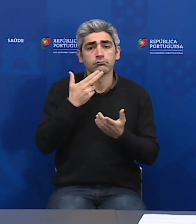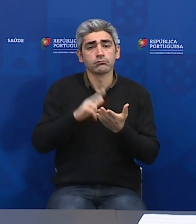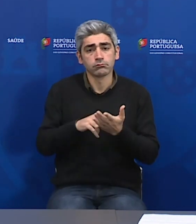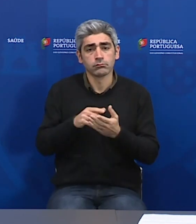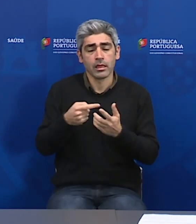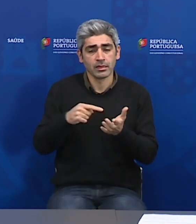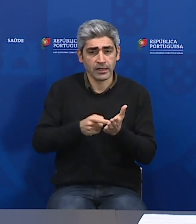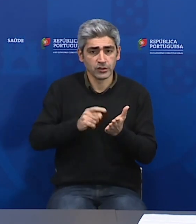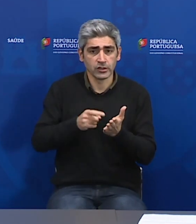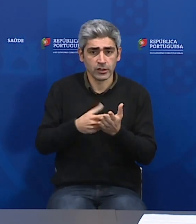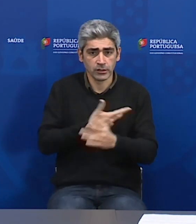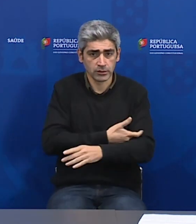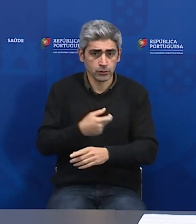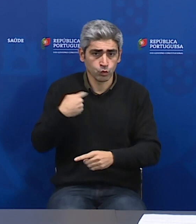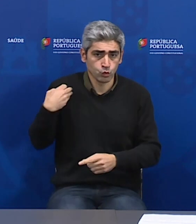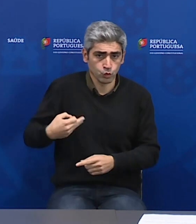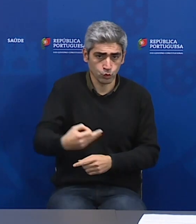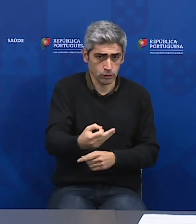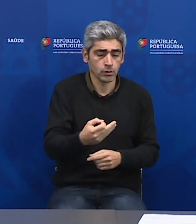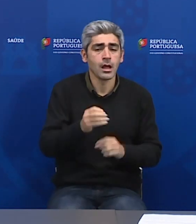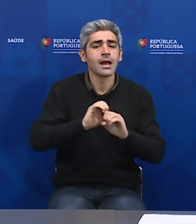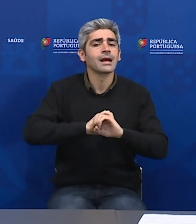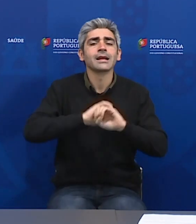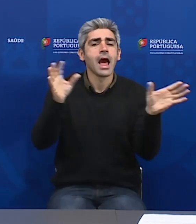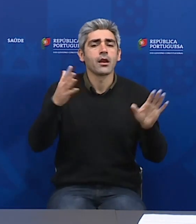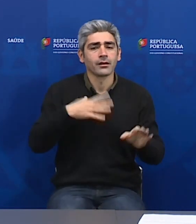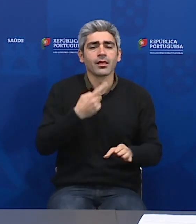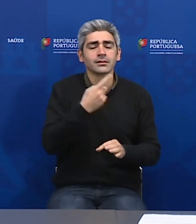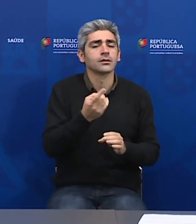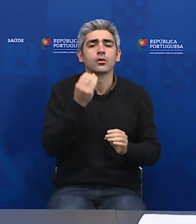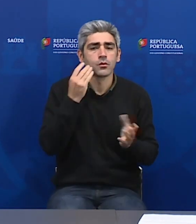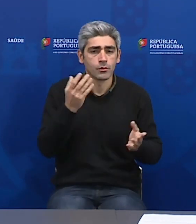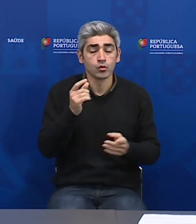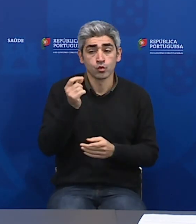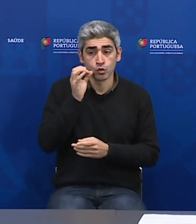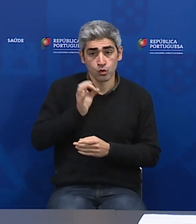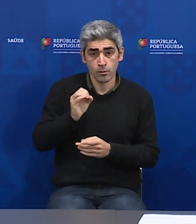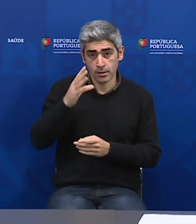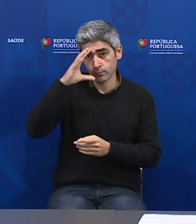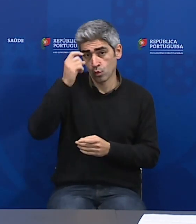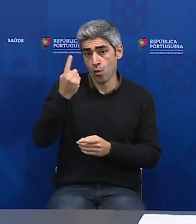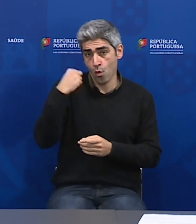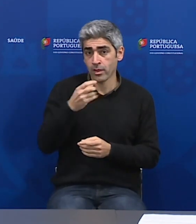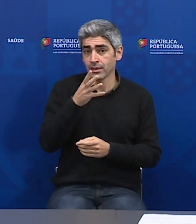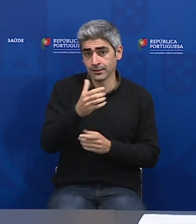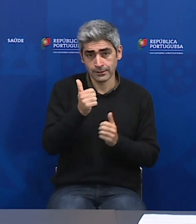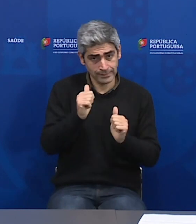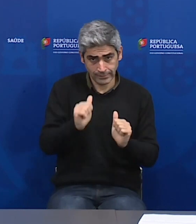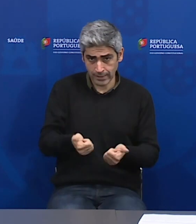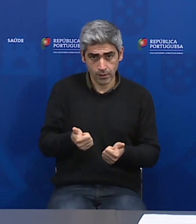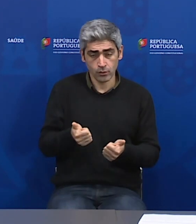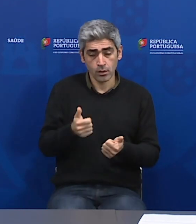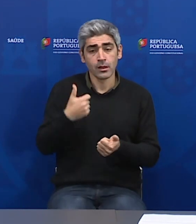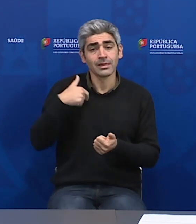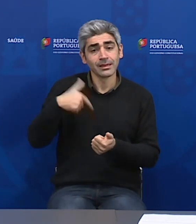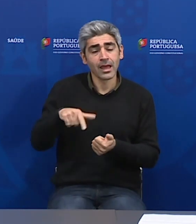estamos efetivamente a testar por dia. Para ser claro, o que o Sr. Primeiro-Ministro disse ontem, e muito bem, temos